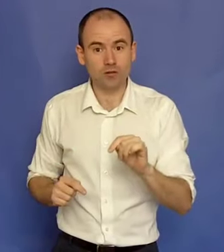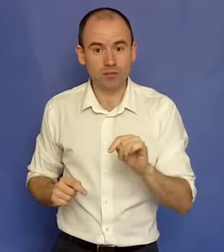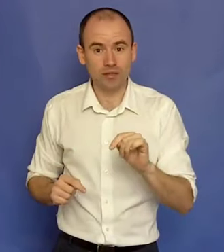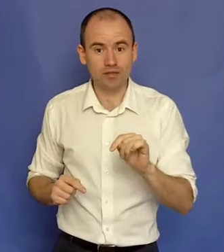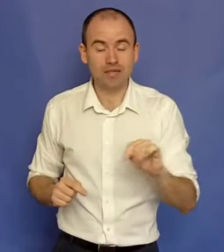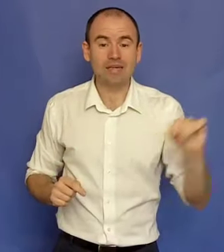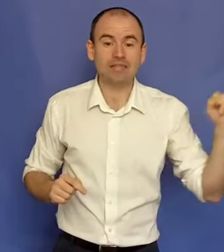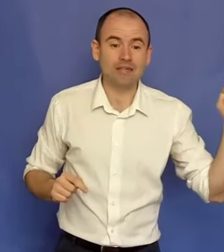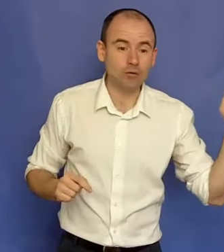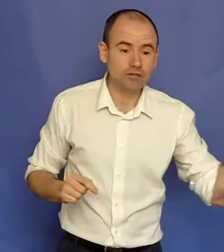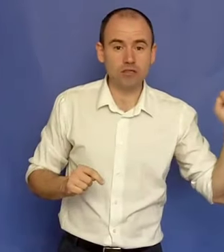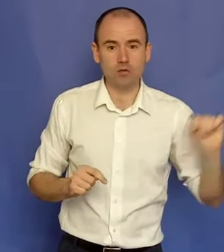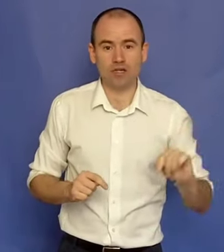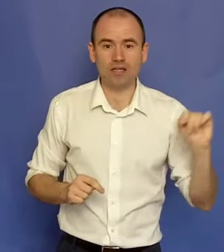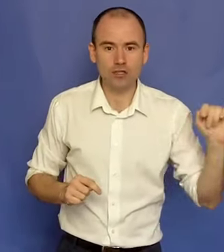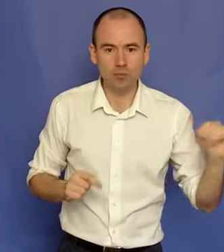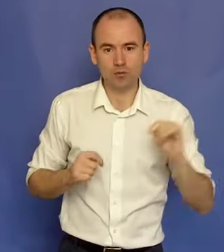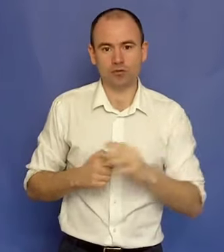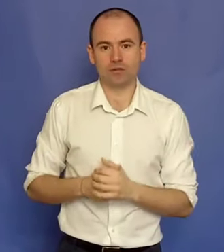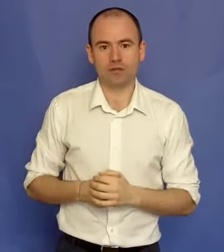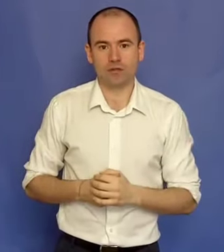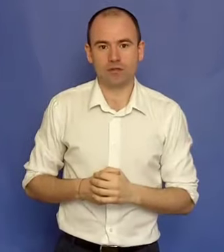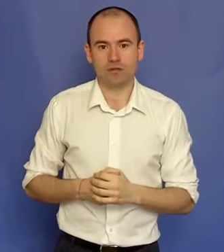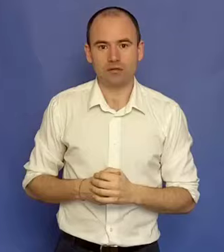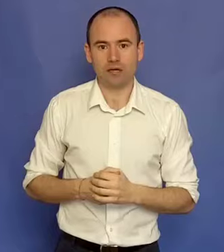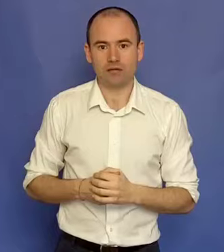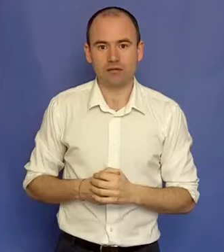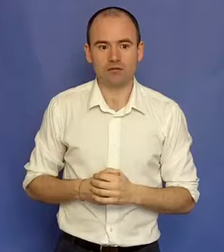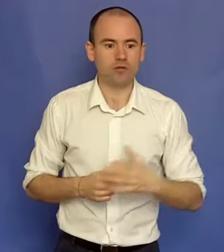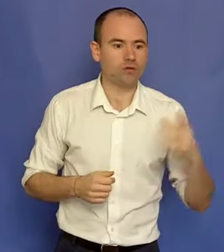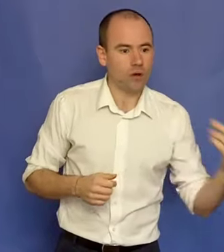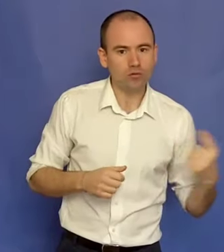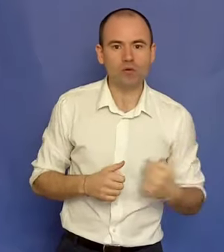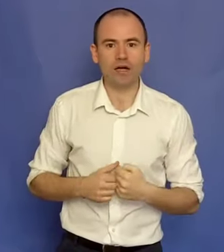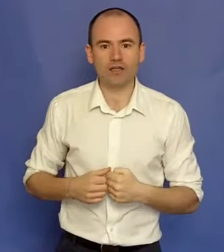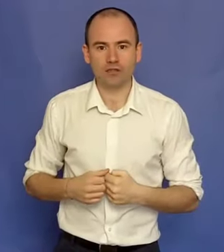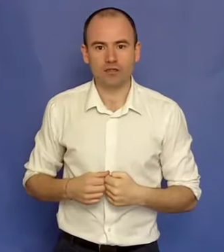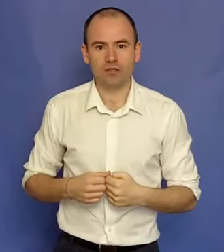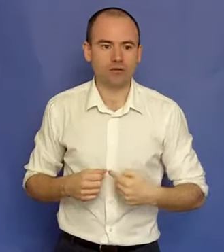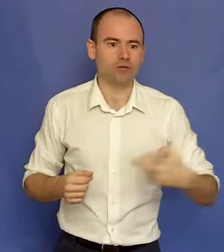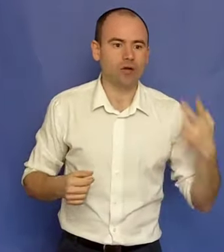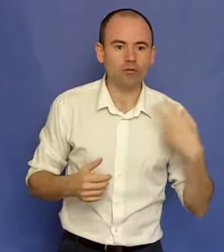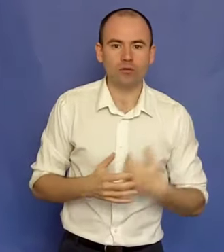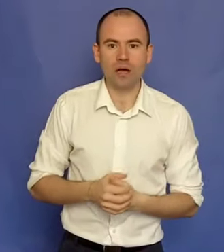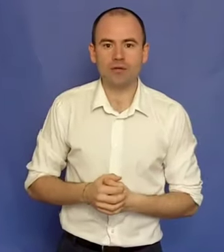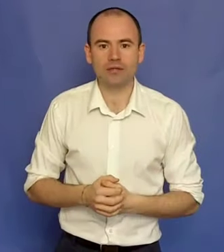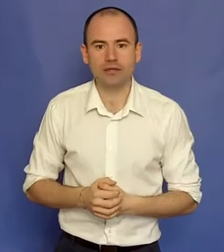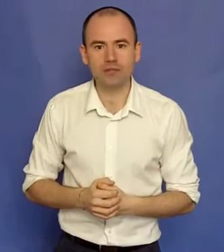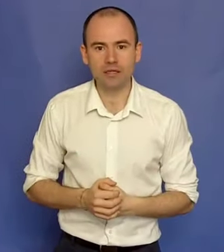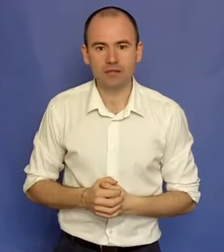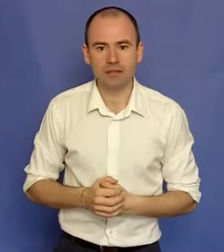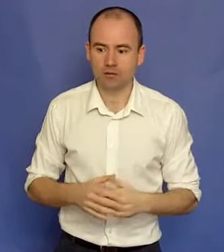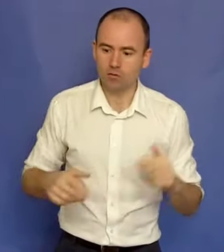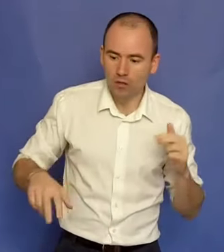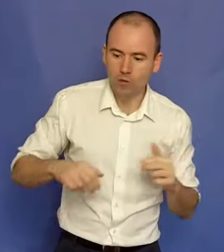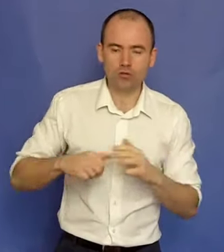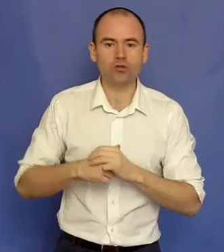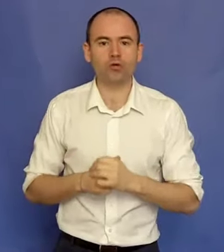Zuckerberg când erau singuri, la început. Când lucrau într-un garaj, când lucrau într-o cameră de cămin, când lucrau cu doi